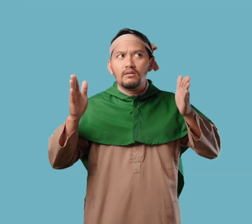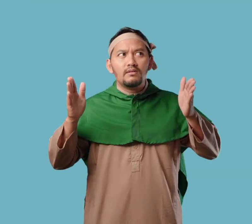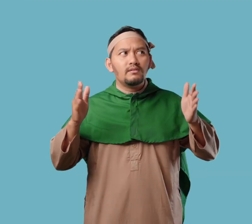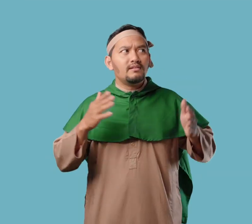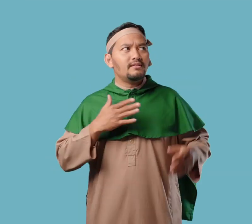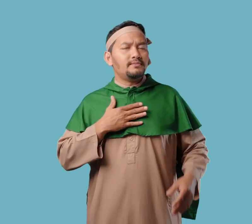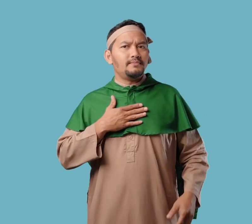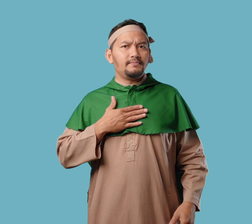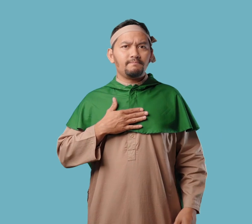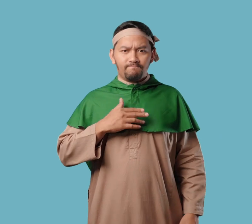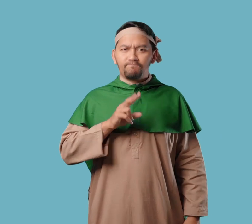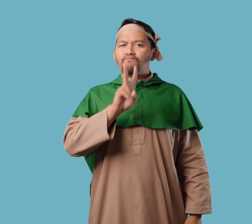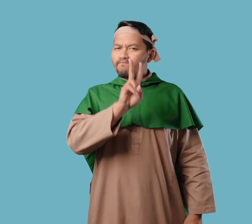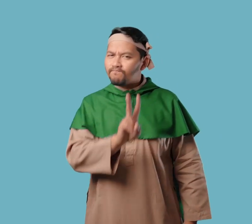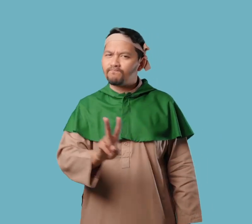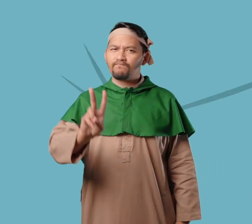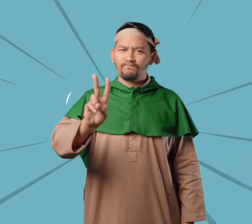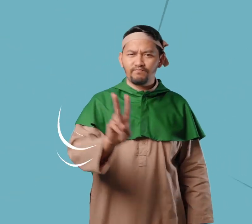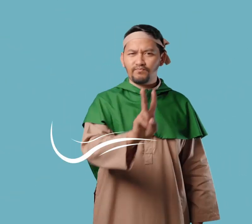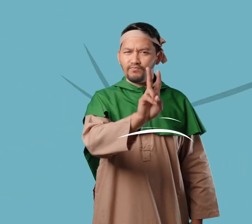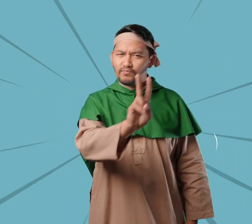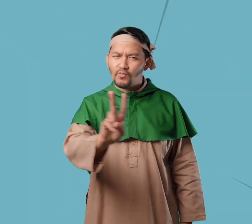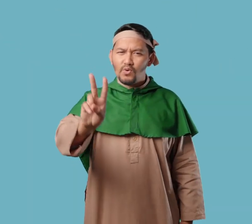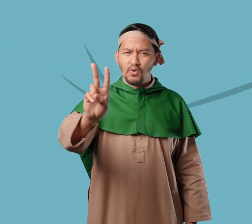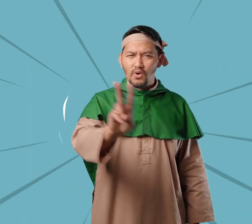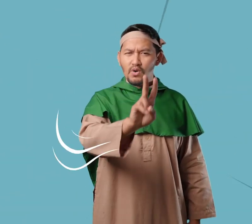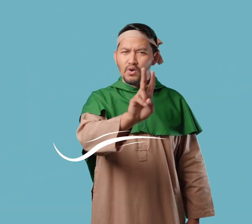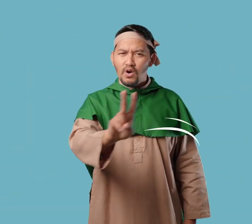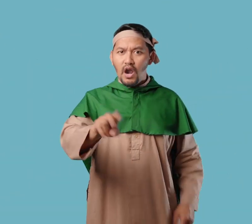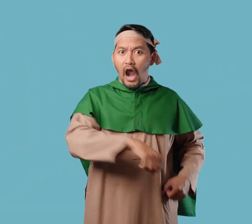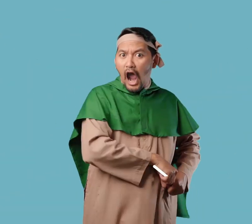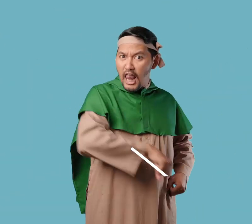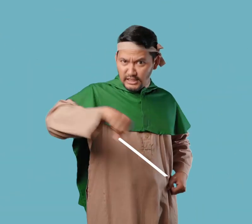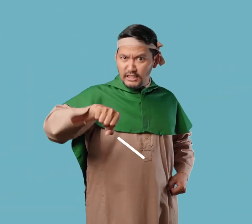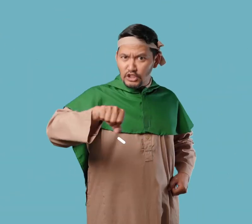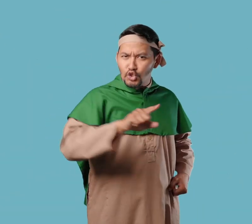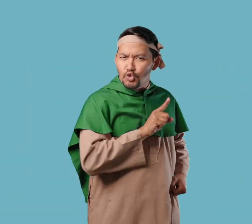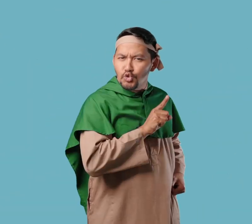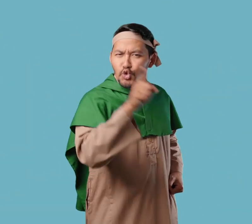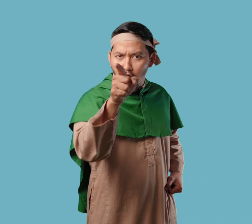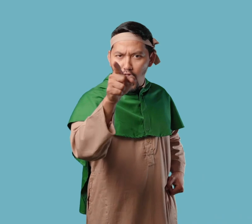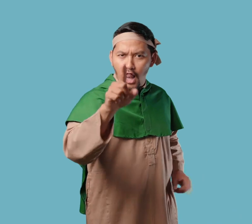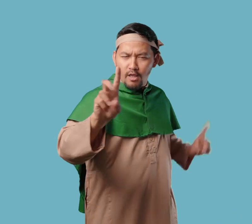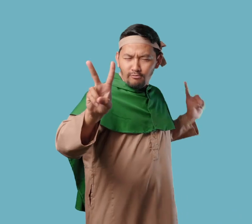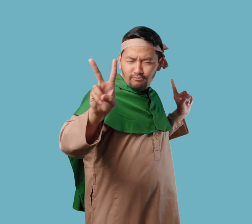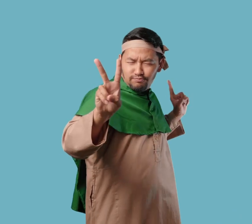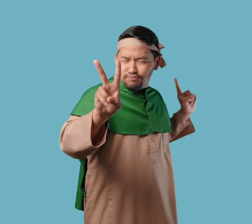persembunyiannya Mereka berdua berangkat ke Madinah Kemudian Ali bin Abi Talib menyusul mereka